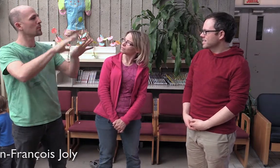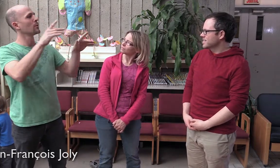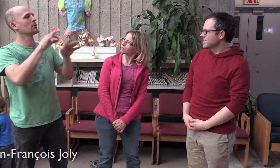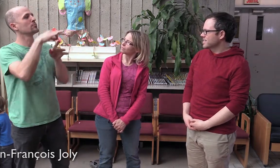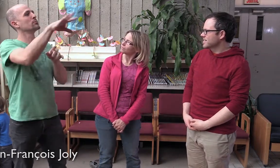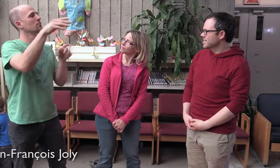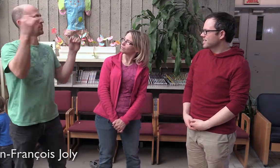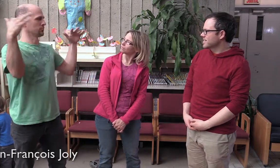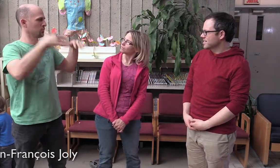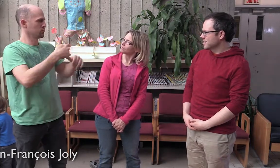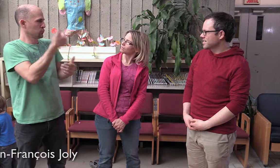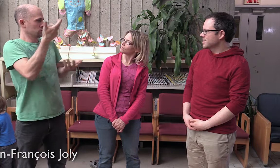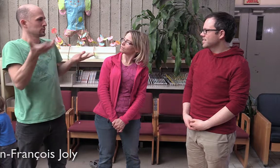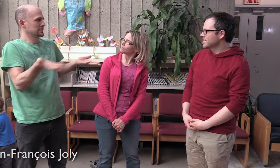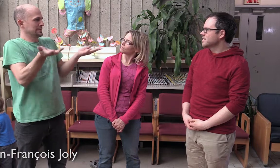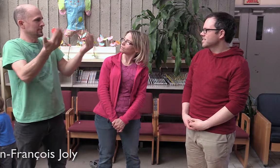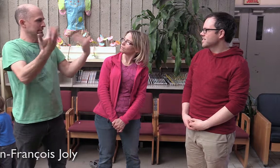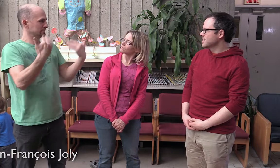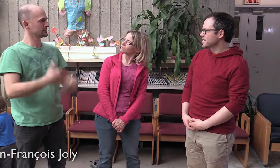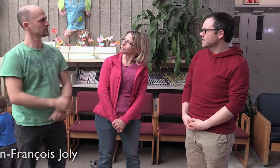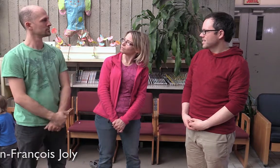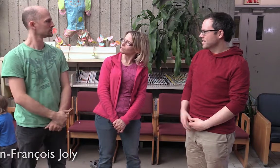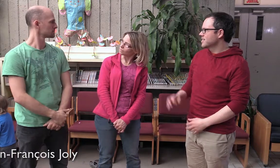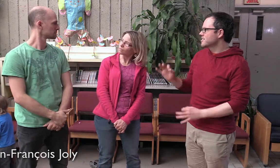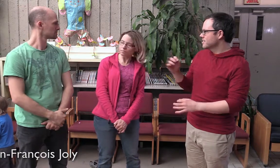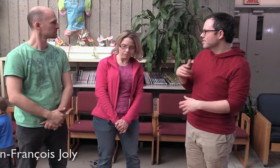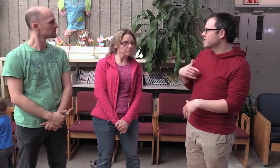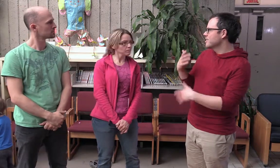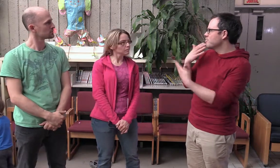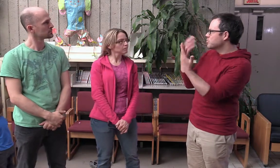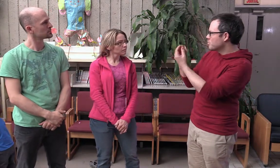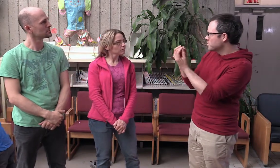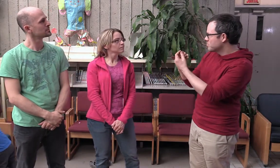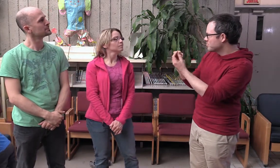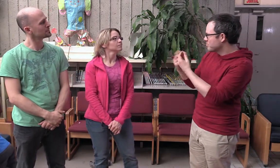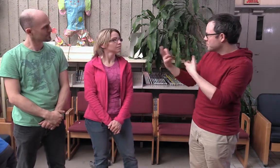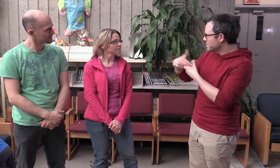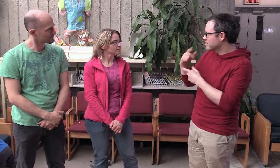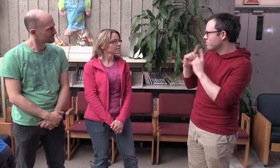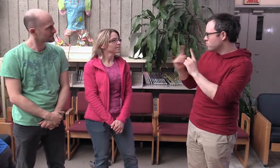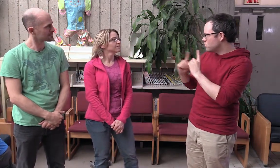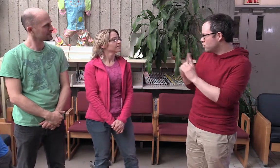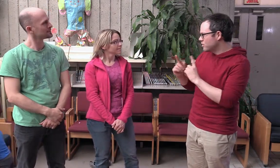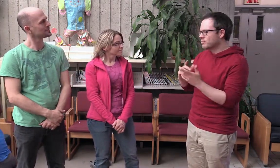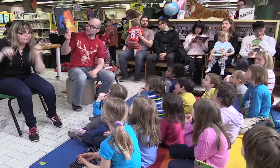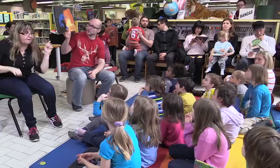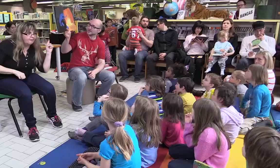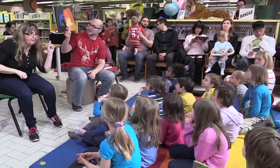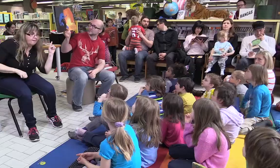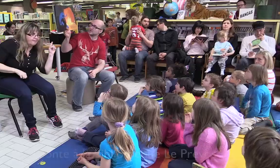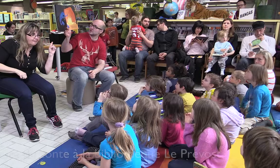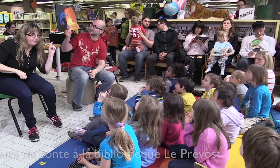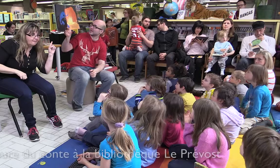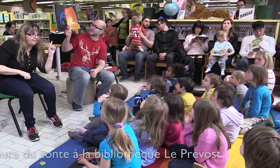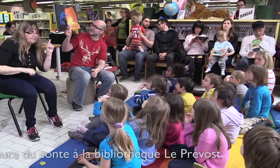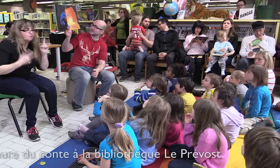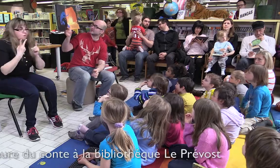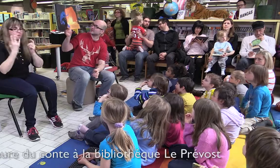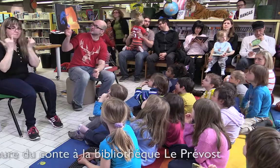c'est possible de faire une adaptation. Et ils peuvent même lancer le message, écoutez, j'ai su qu'il y avait ça à la bibliothèque. Toute la nuit, Luther, essayons de